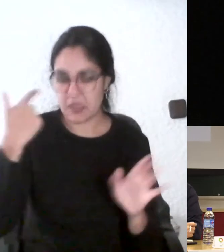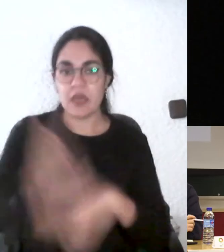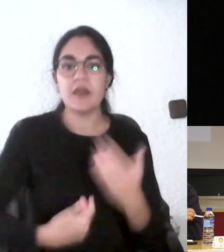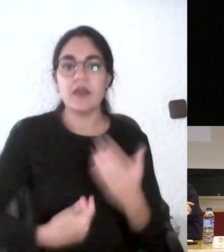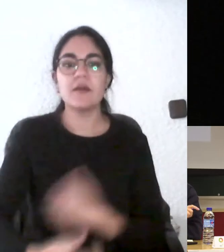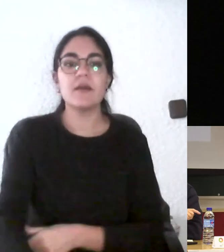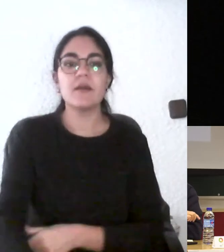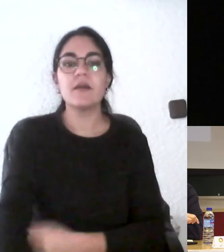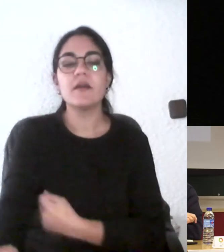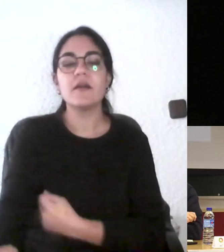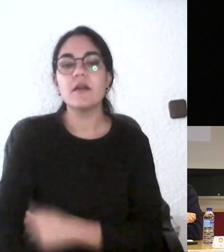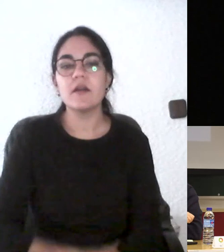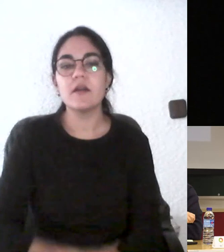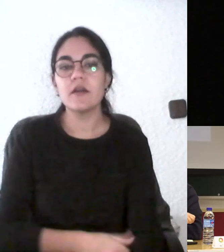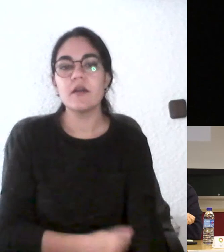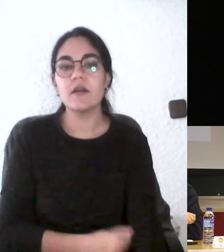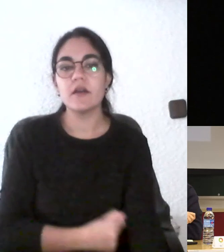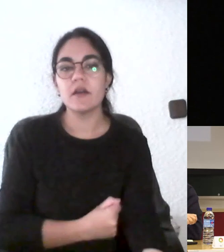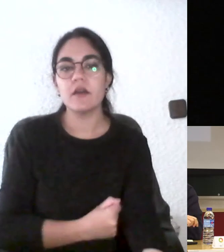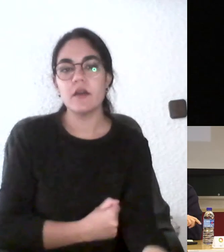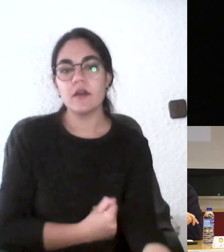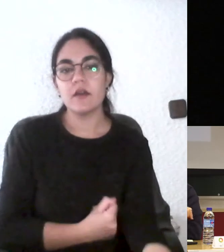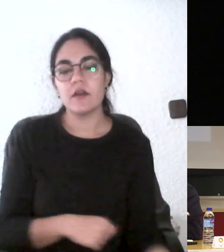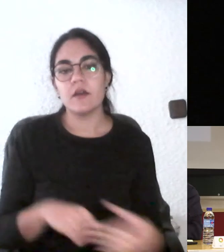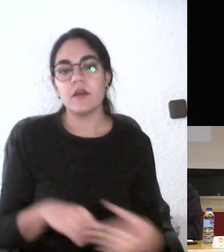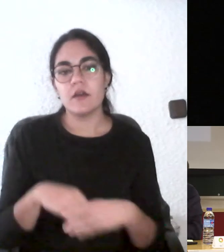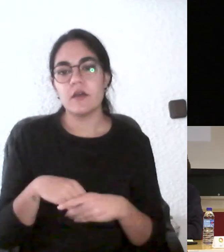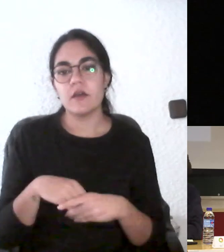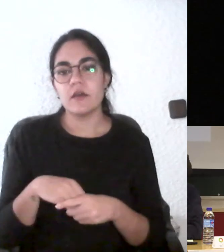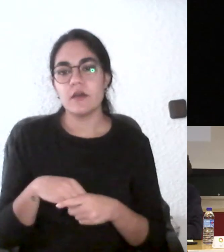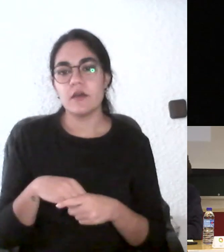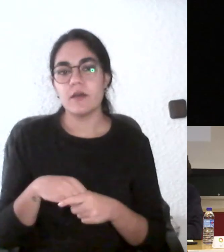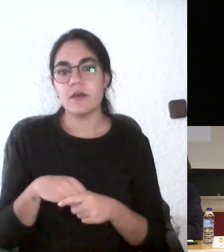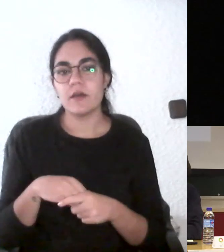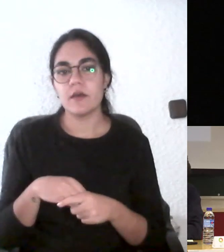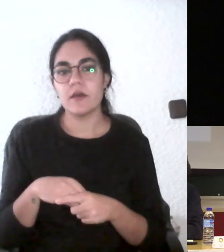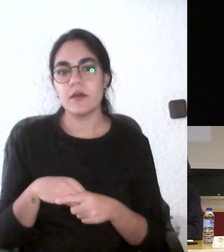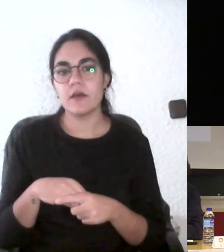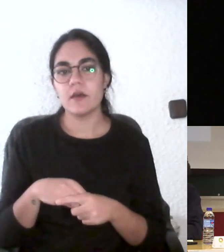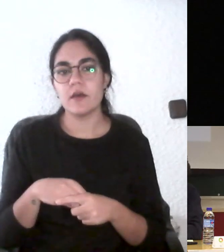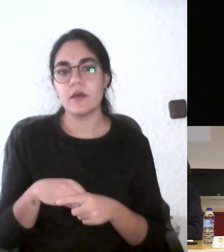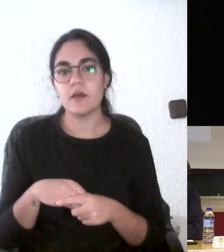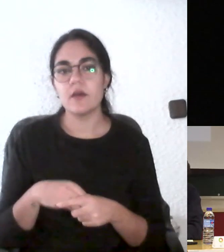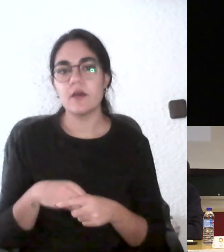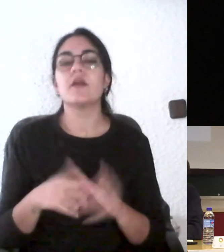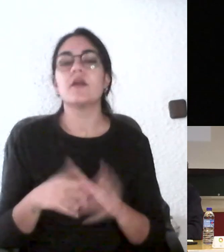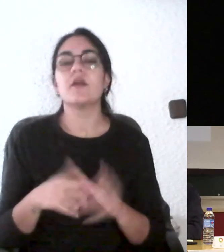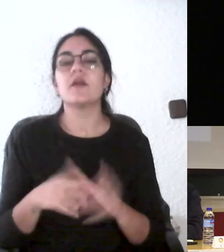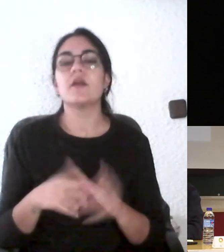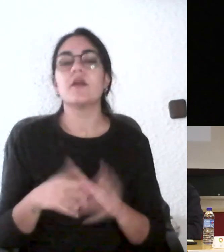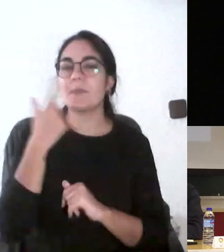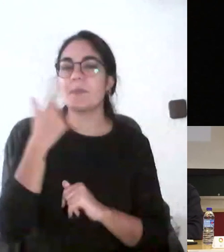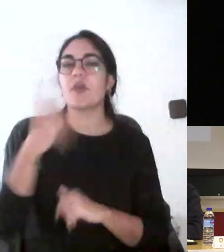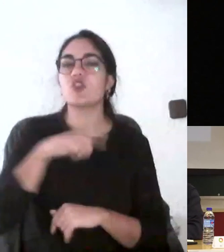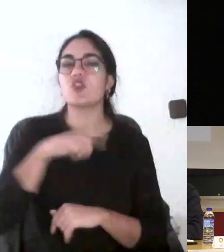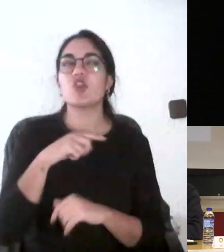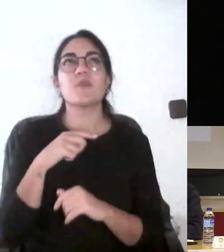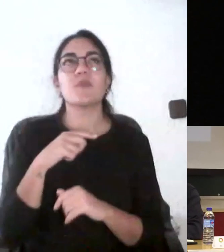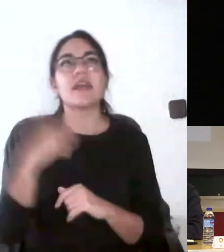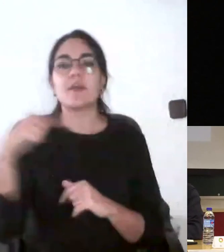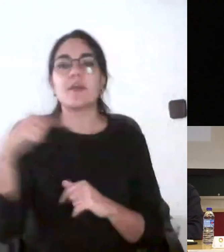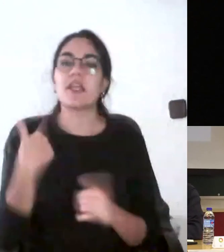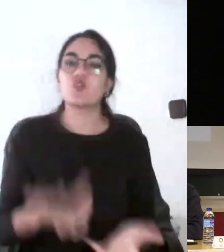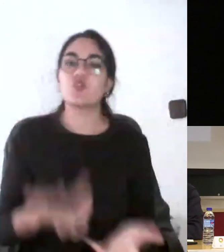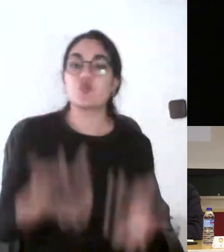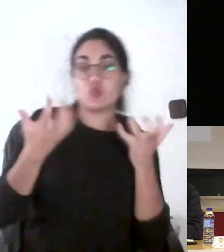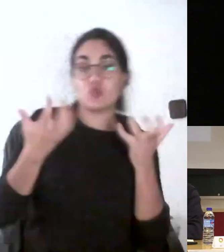ponemos a la hora de marcar el superado o no superado ¿no? entonces aquí